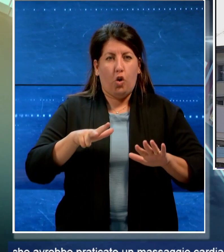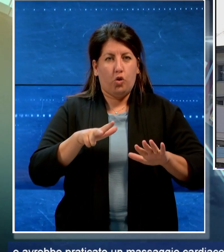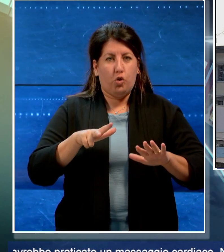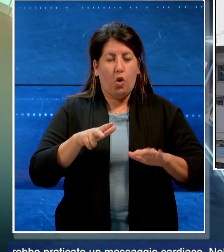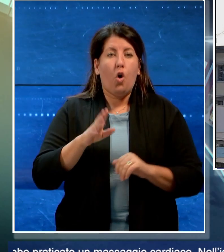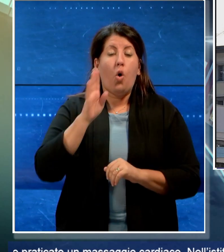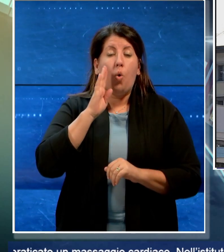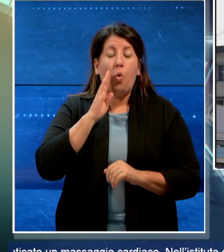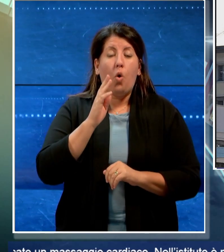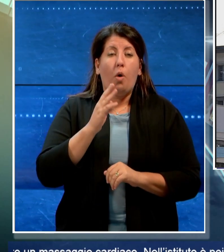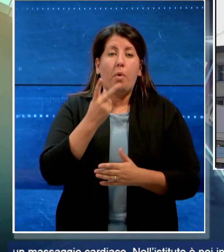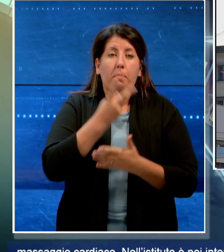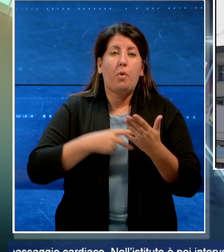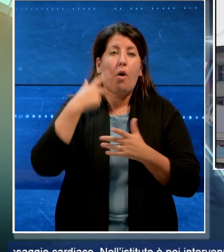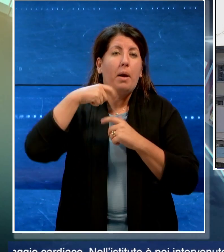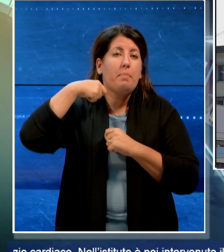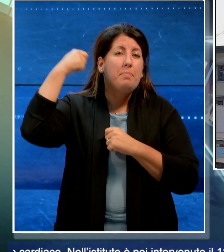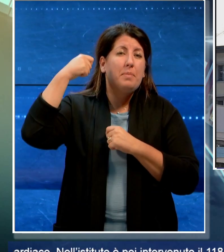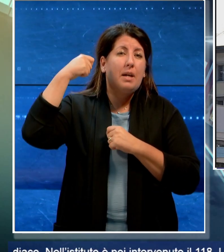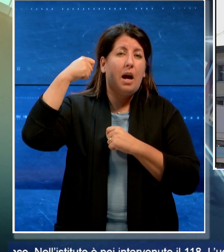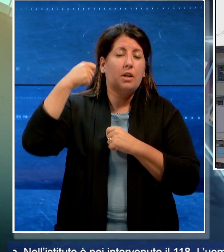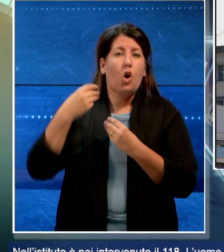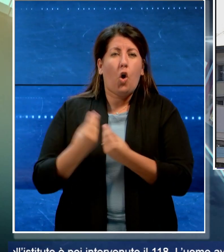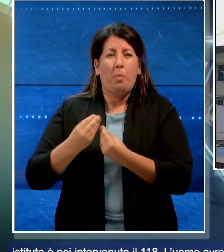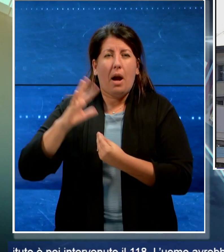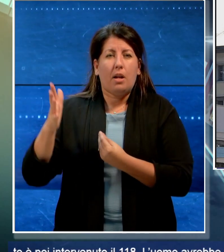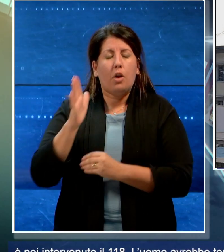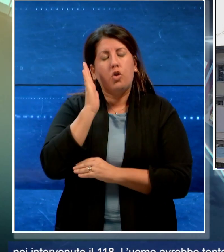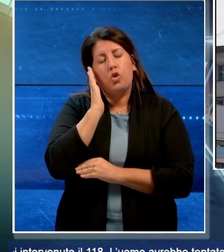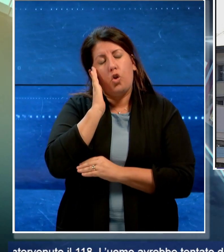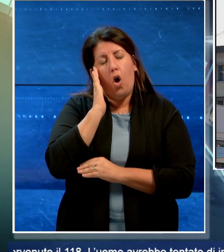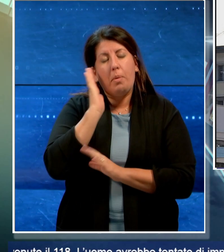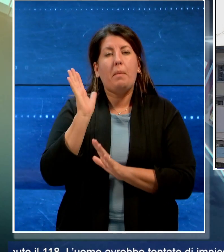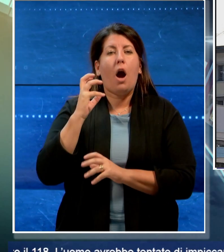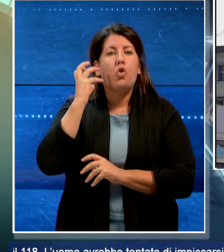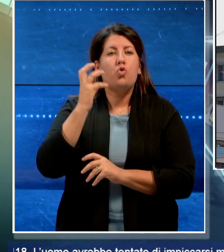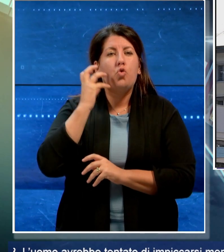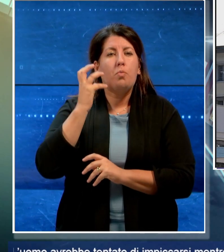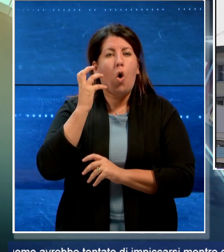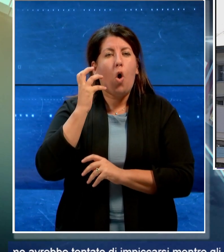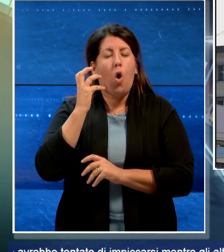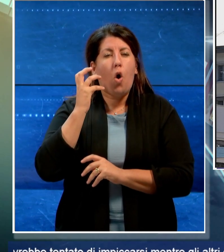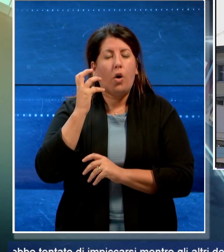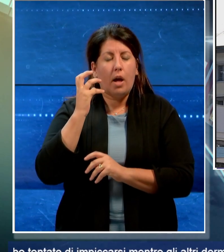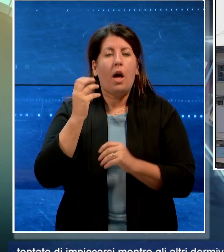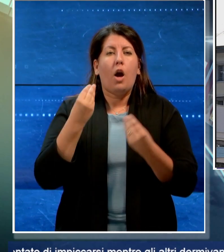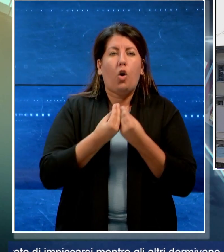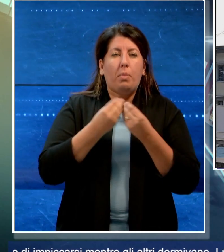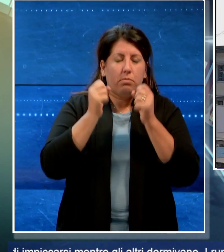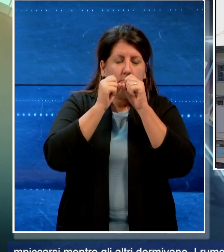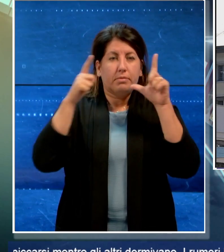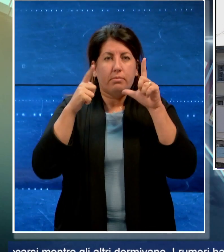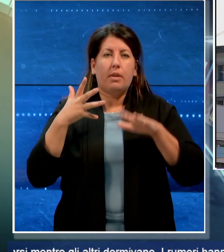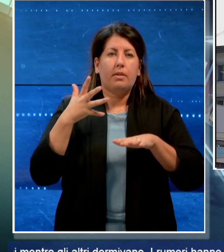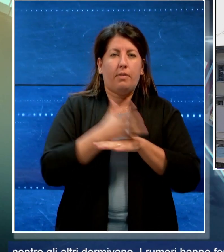tentato di impiccarsi mentre gli altri dormivano. I rumori hanno fortunatamente svegliato uno dei compagni che quindi prontamente